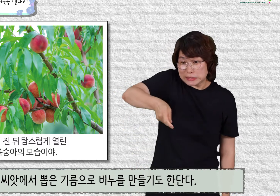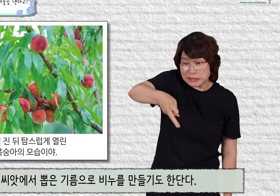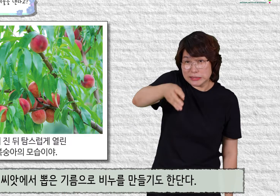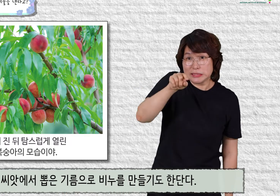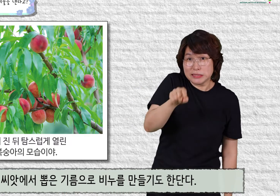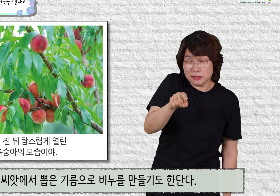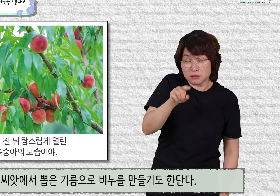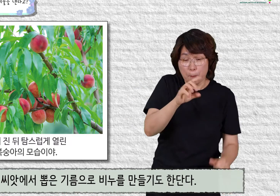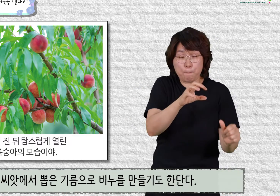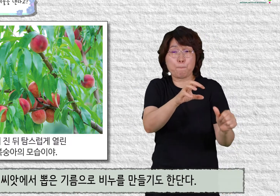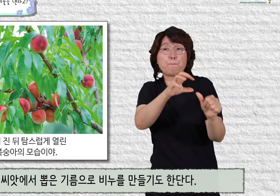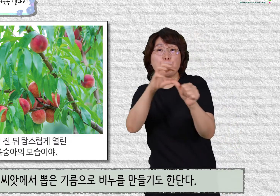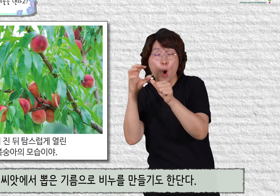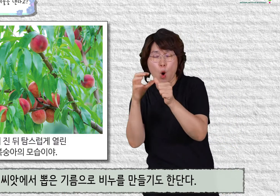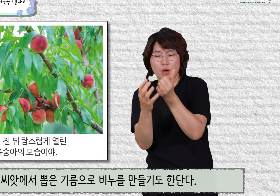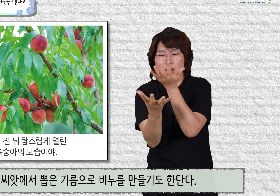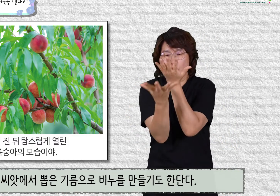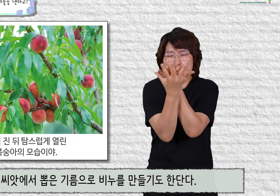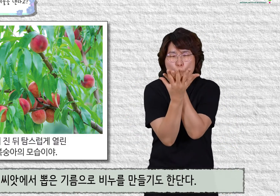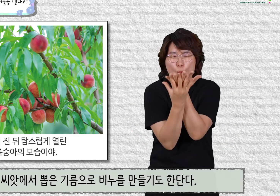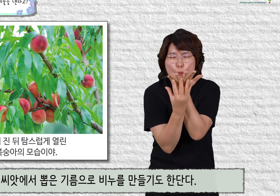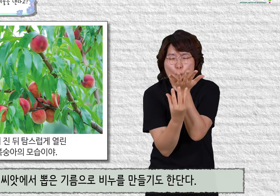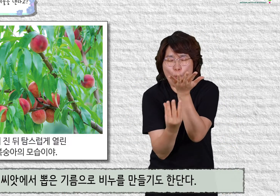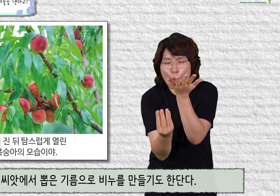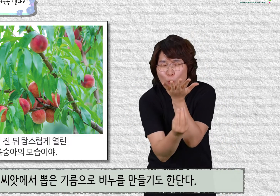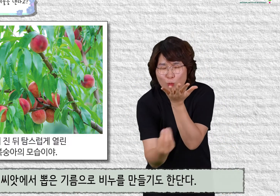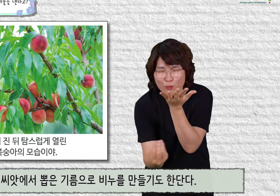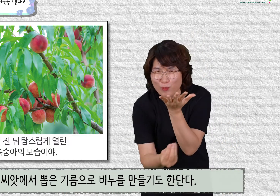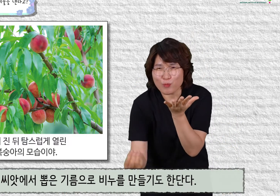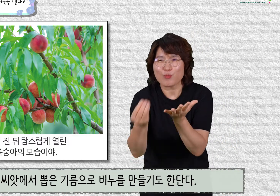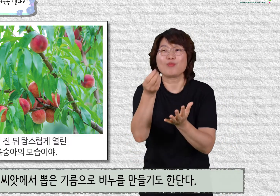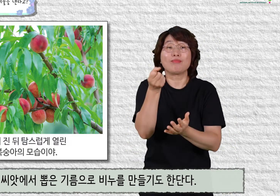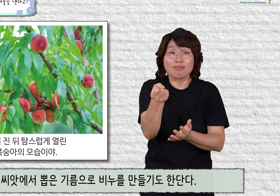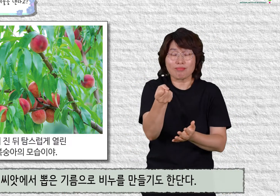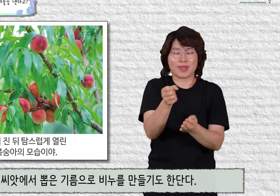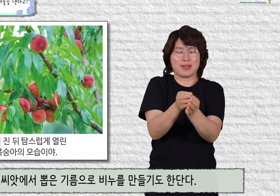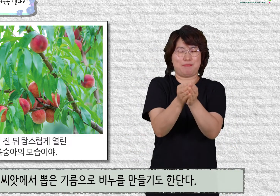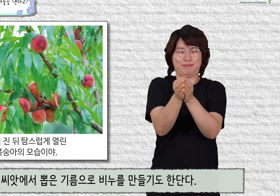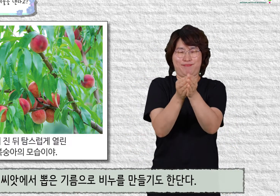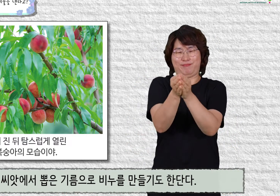씨앗에서 뽑은 기름으로 비누를 만들기도 한단다.